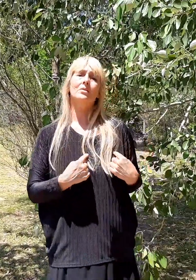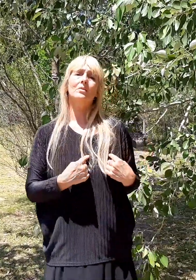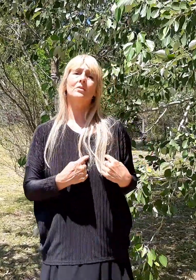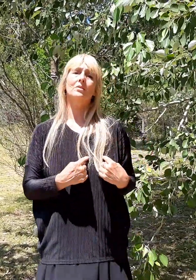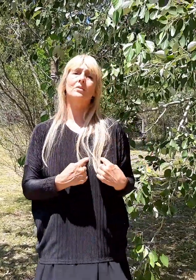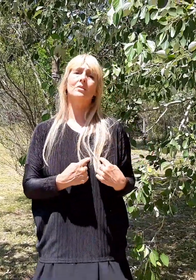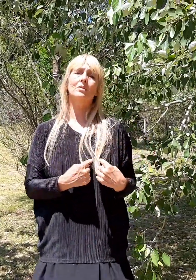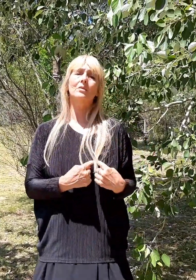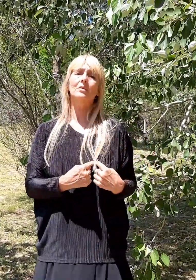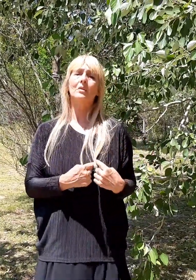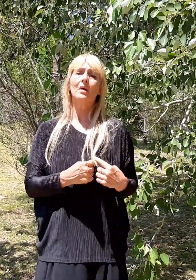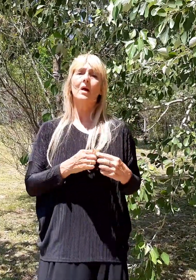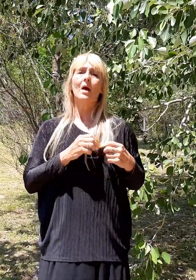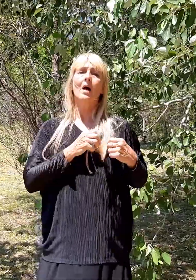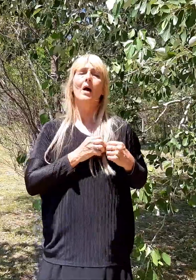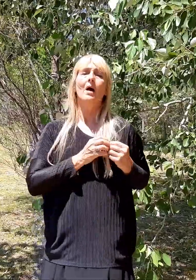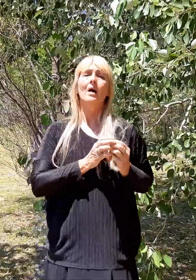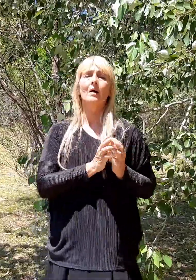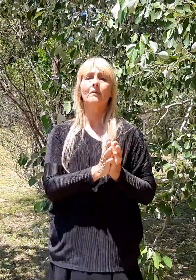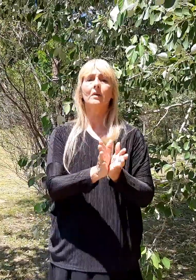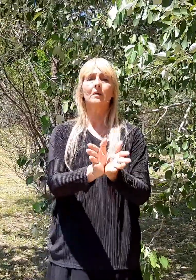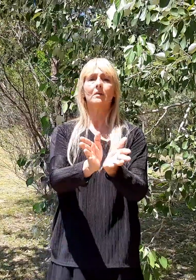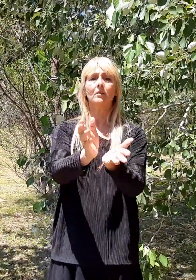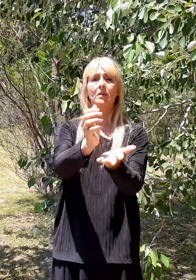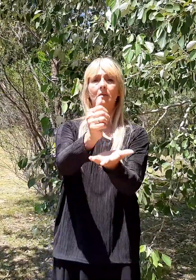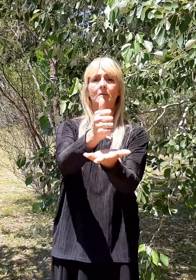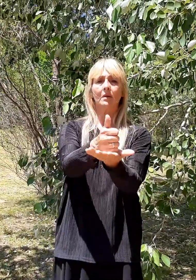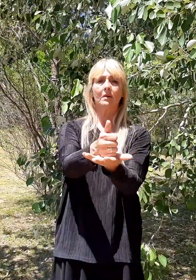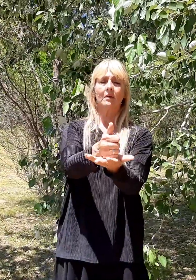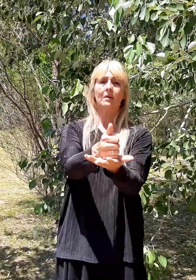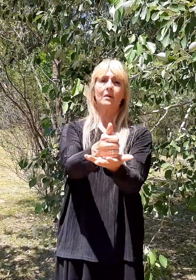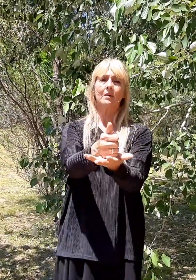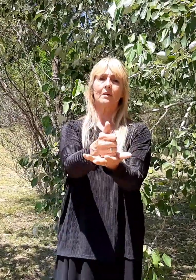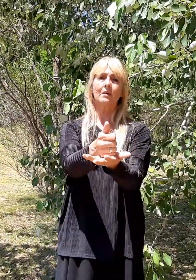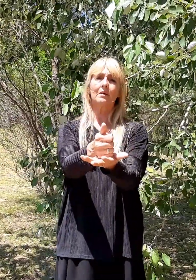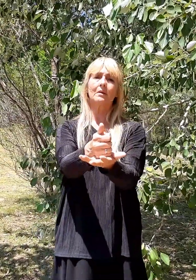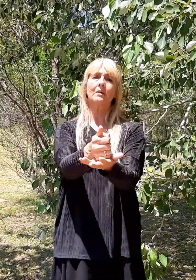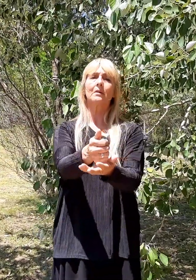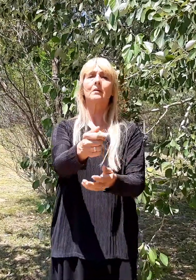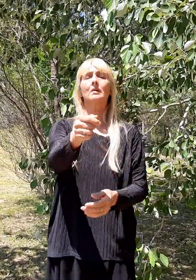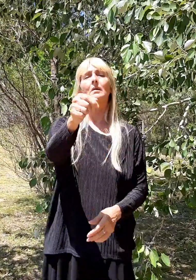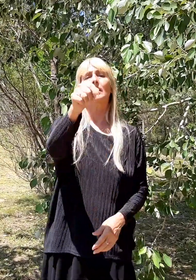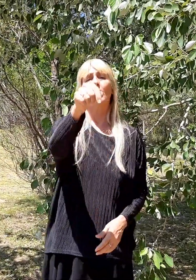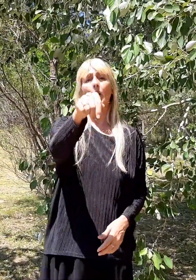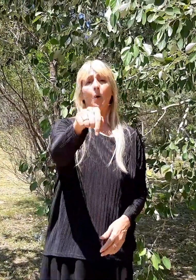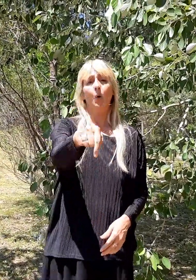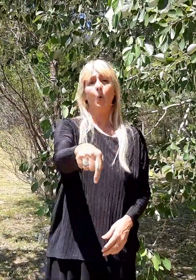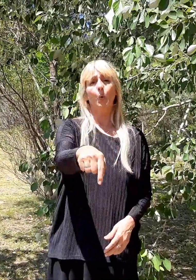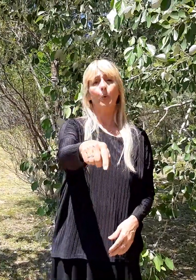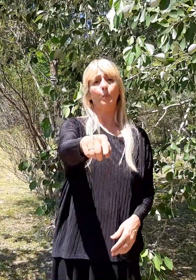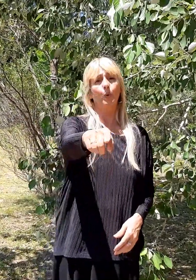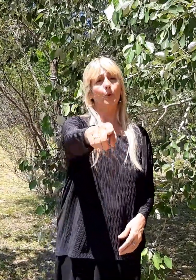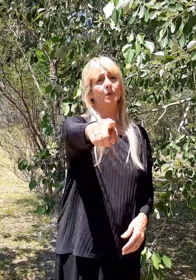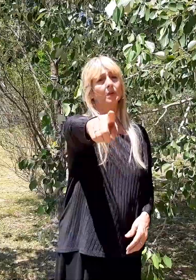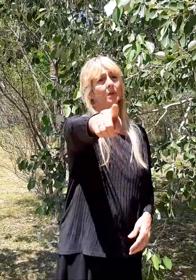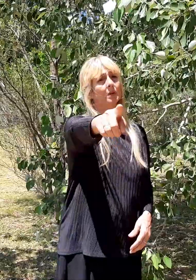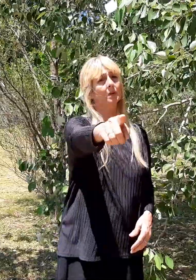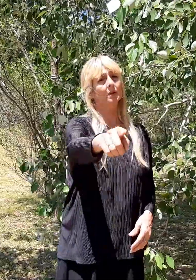abierto está hoy por ti